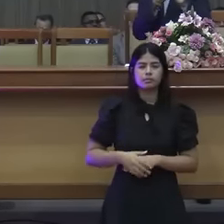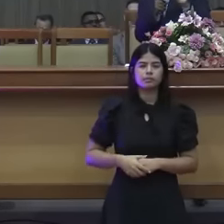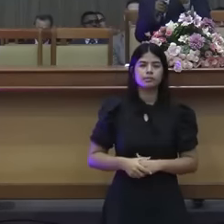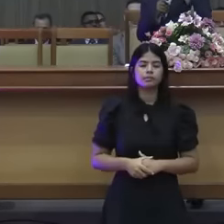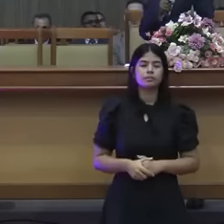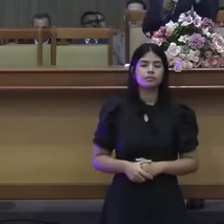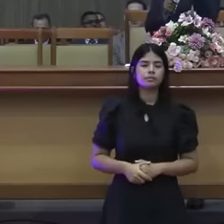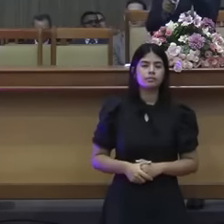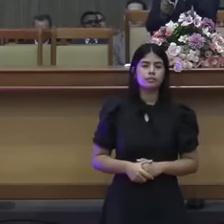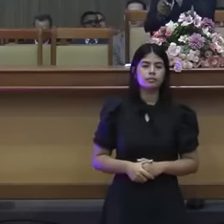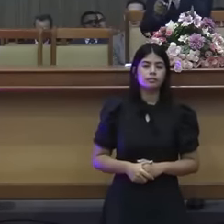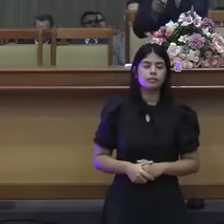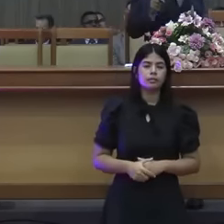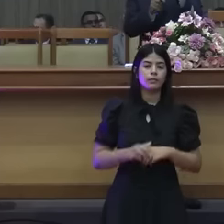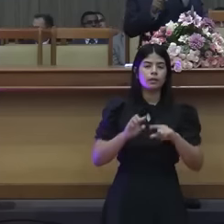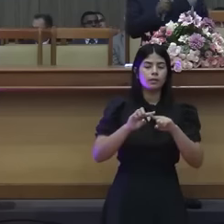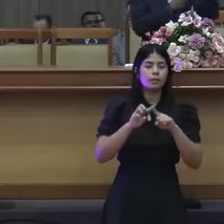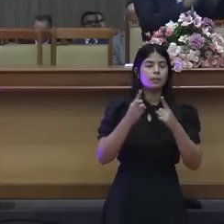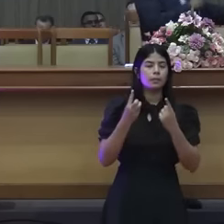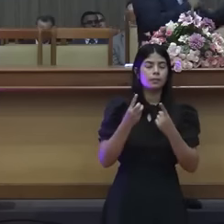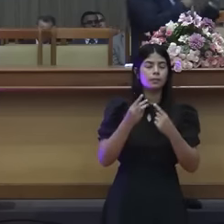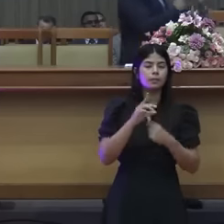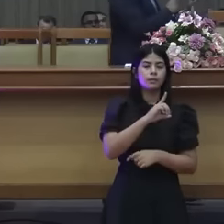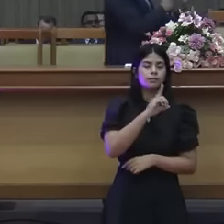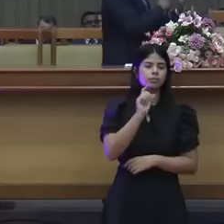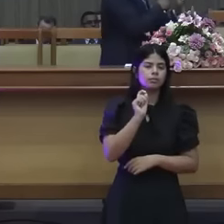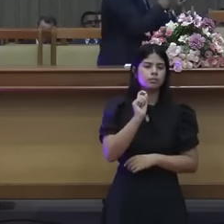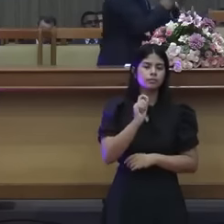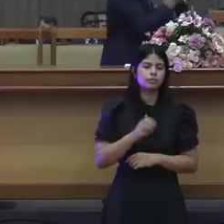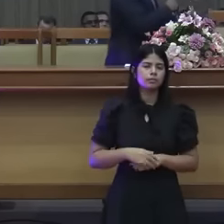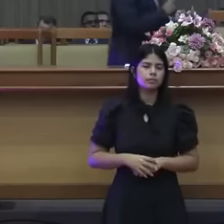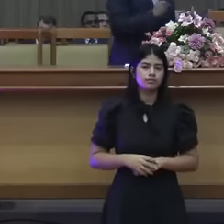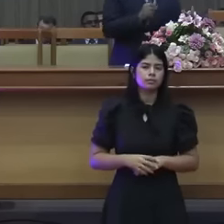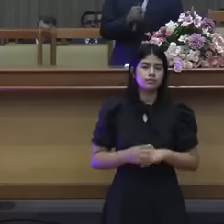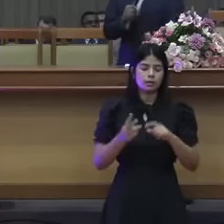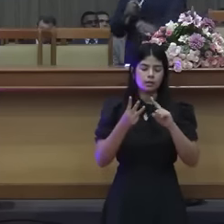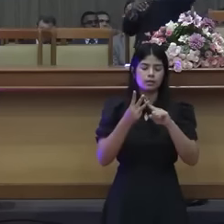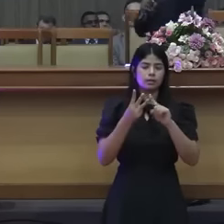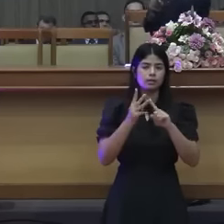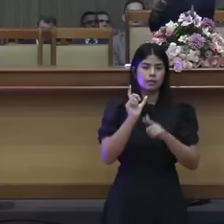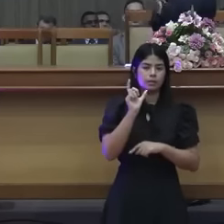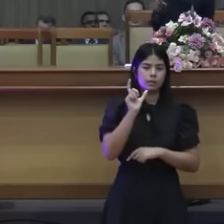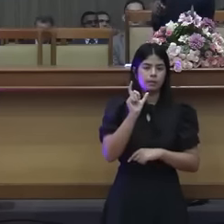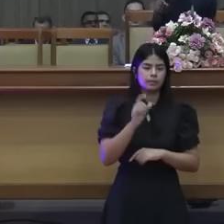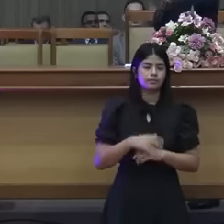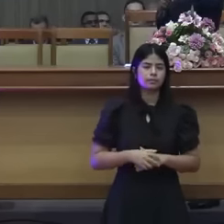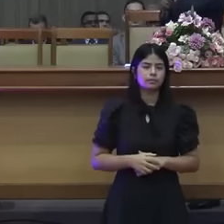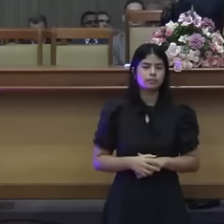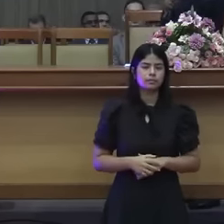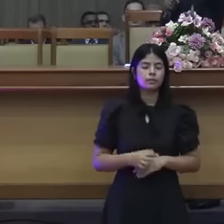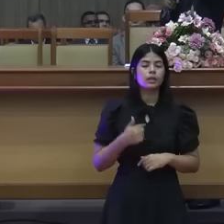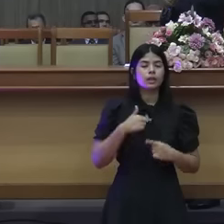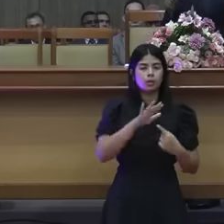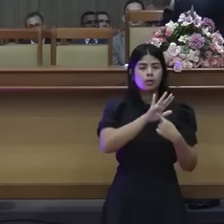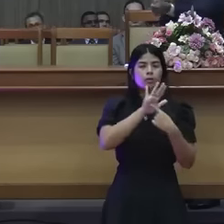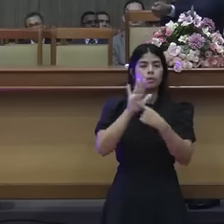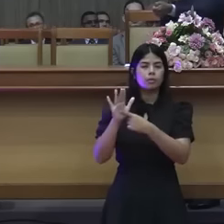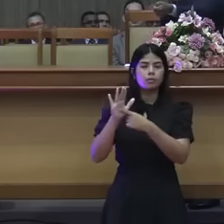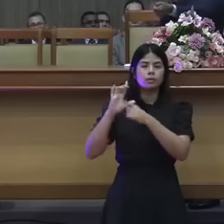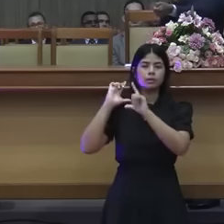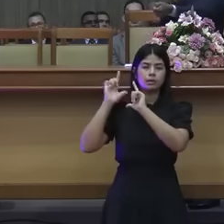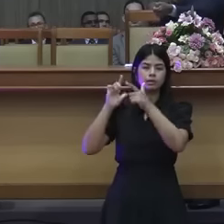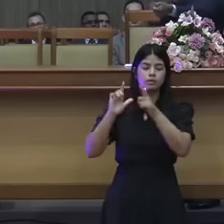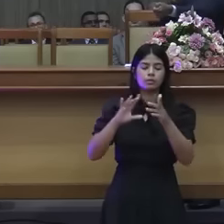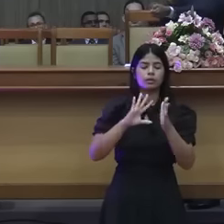Mas a terceira palavra para a tradição, agora eu vou mostrar qual é a tradição que a igreja tem que seguir.